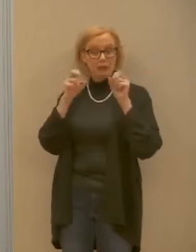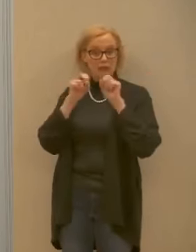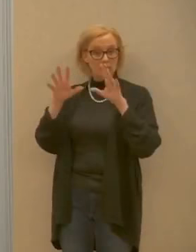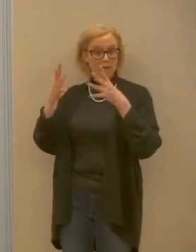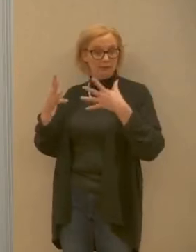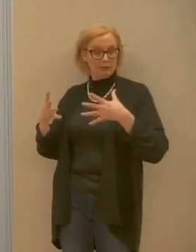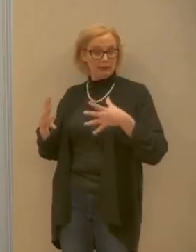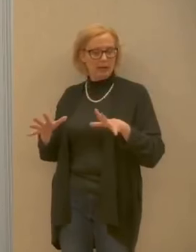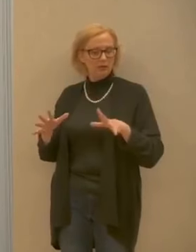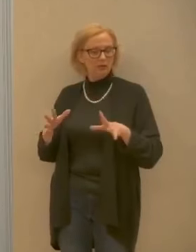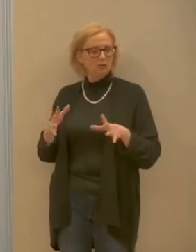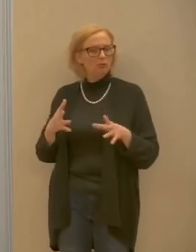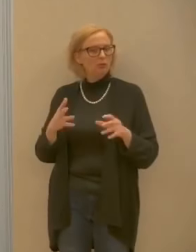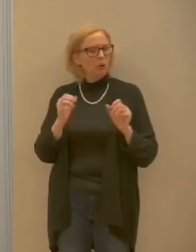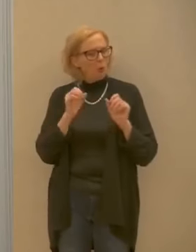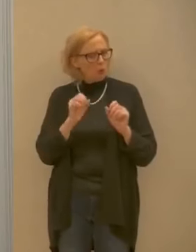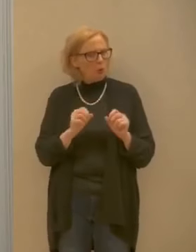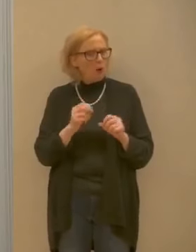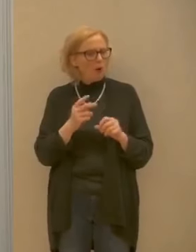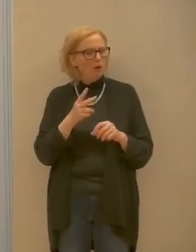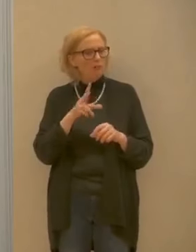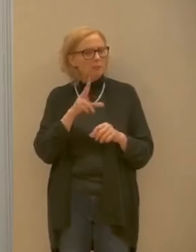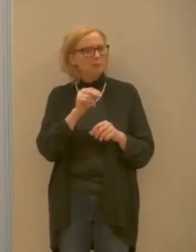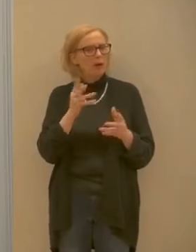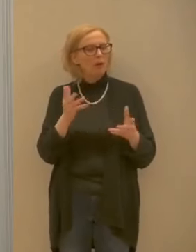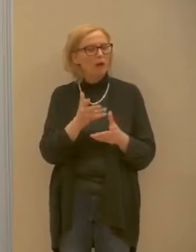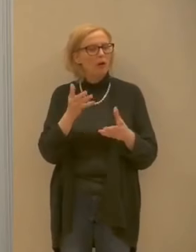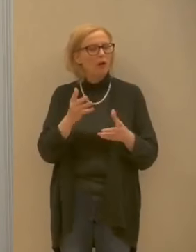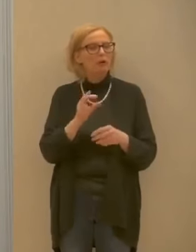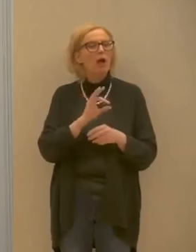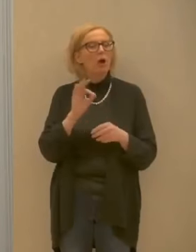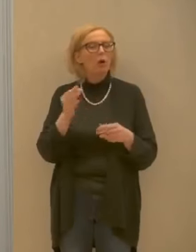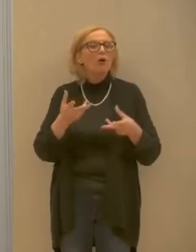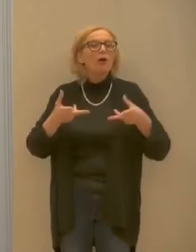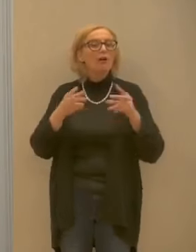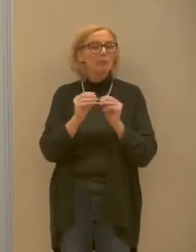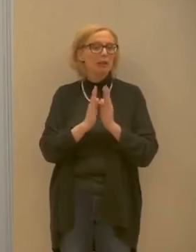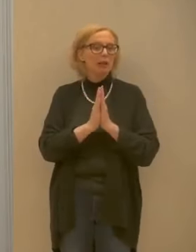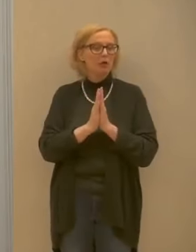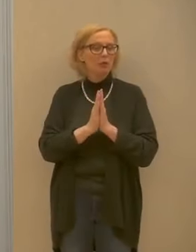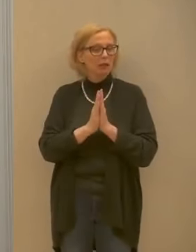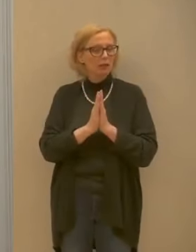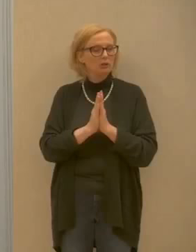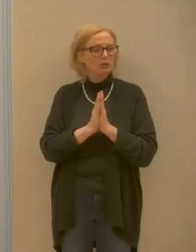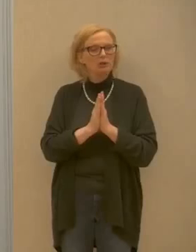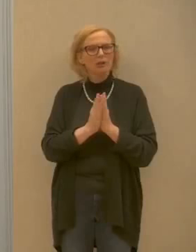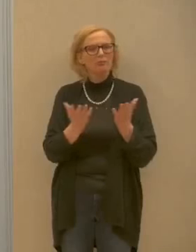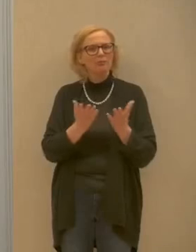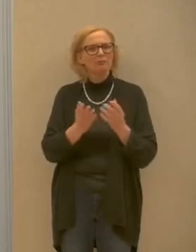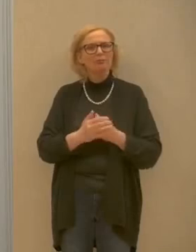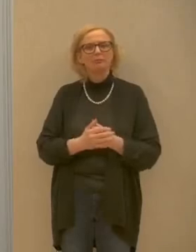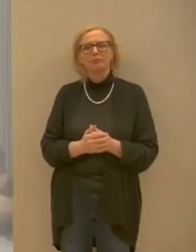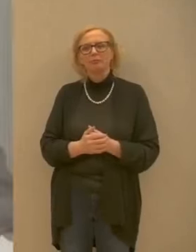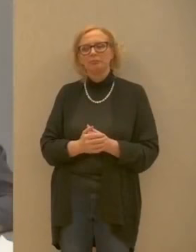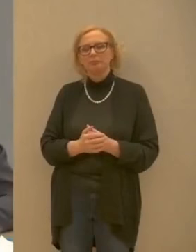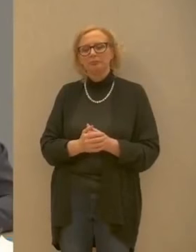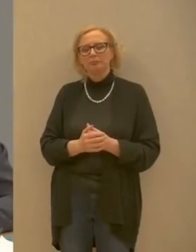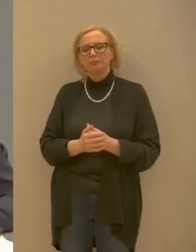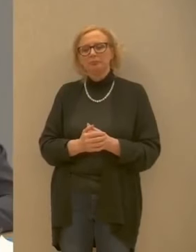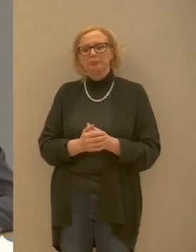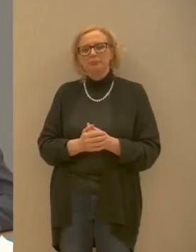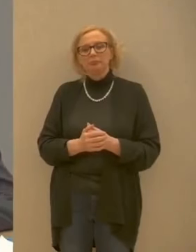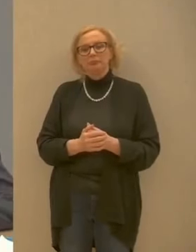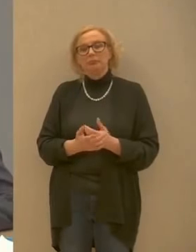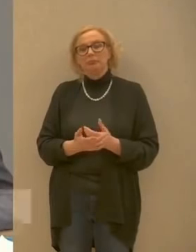c'è un commento da fare a questo proposito o meglio rinnoviamo la raccomandazione già fatta precedentemente beh credo che quelle